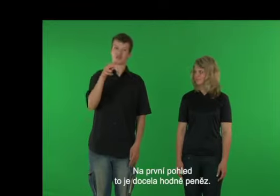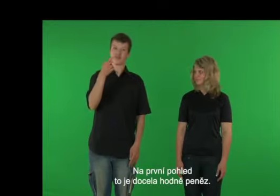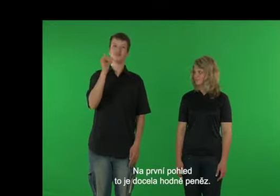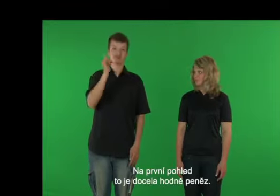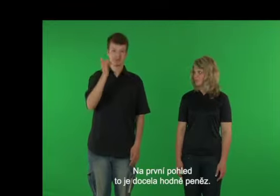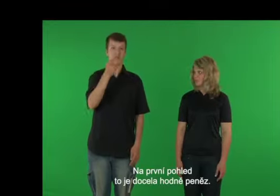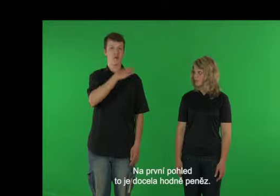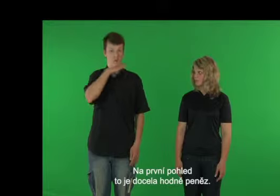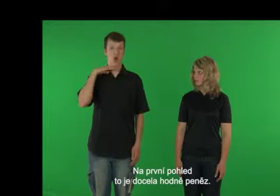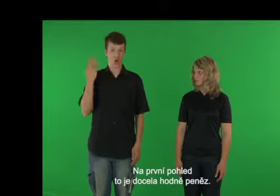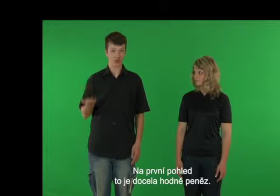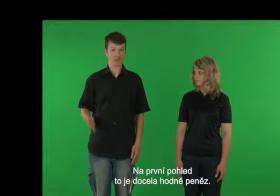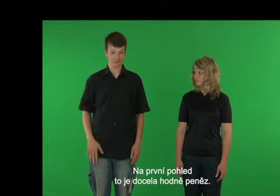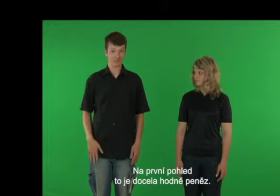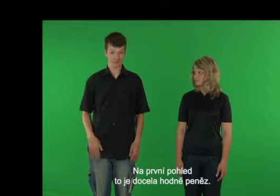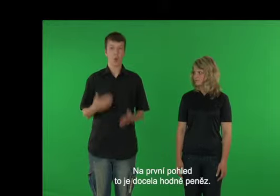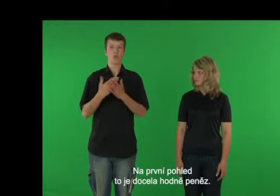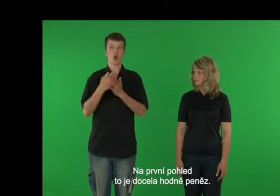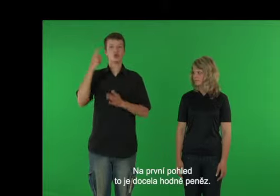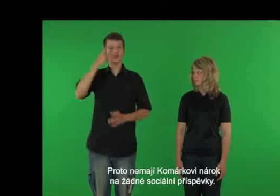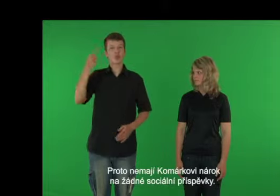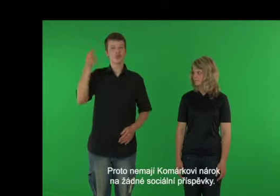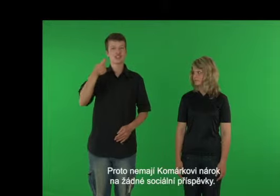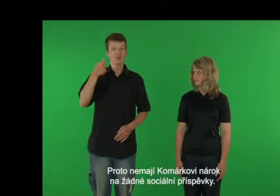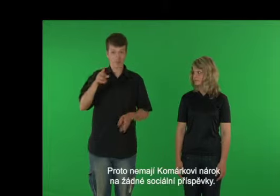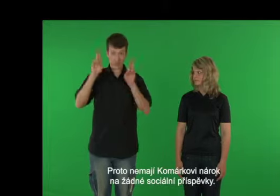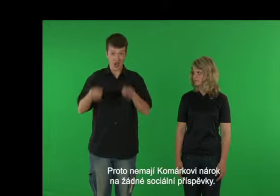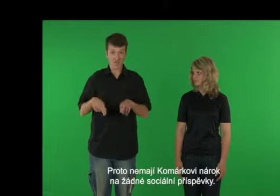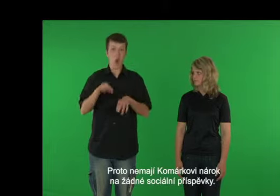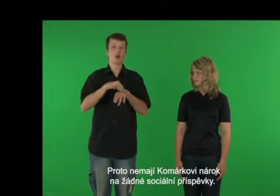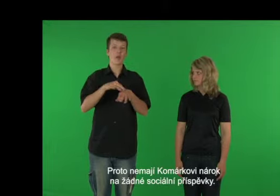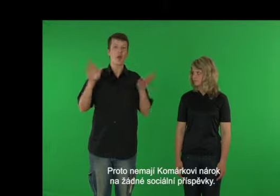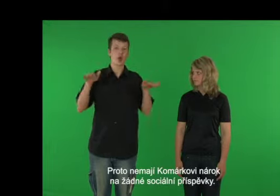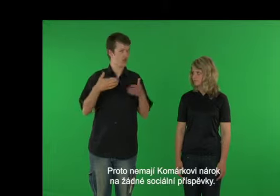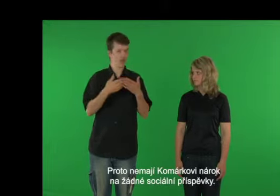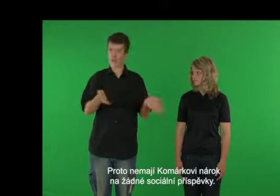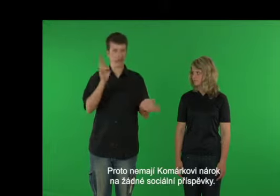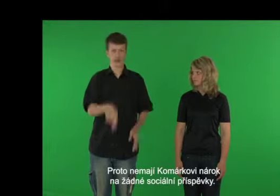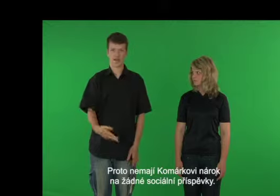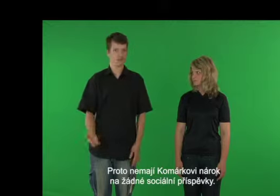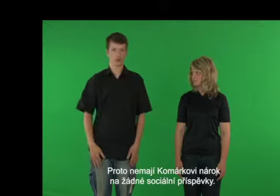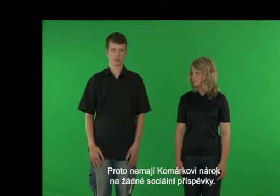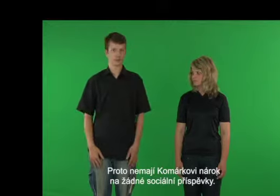Na první pohled to je docela hodně peněz. Proto nemají Komárkovi nárok na žádné sociální příspěvky.